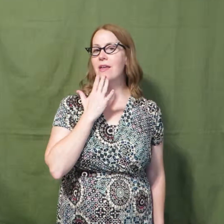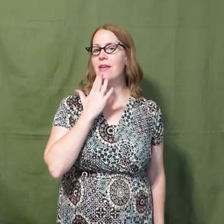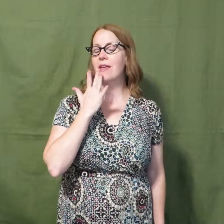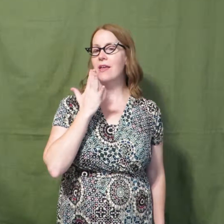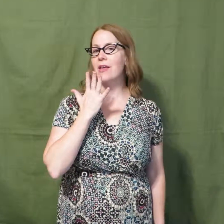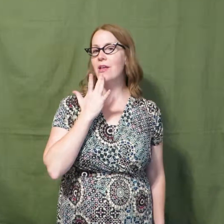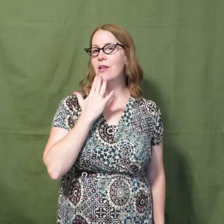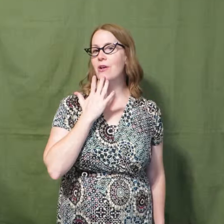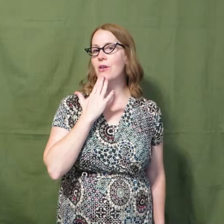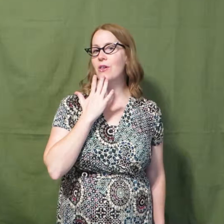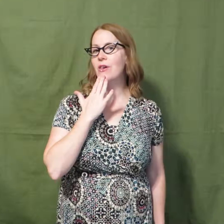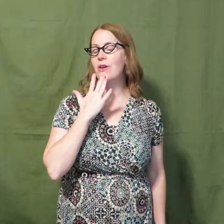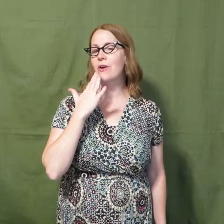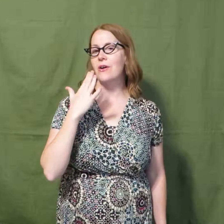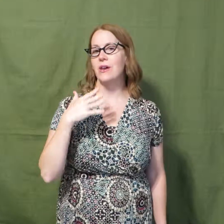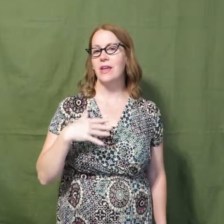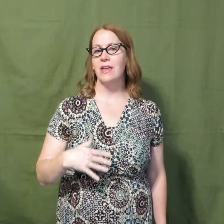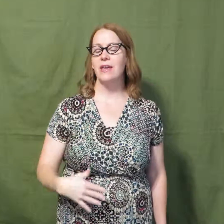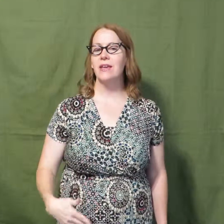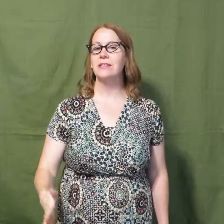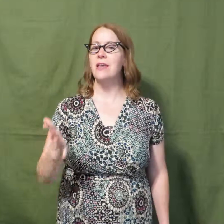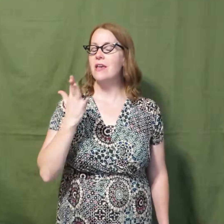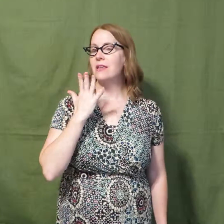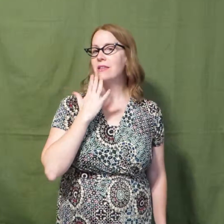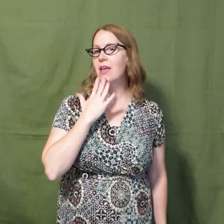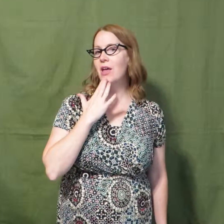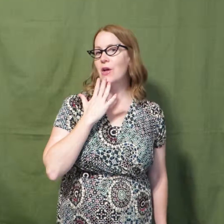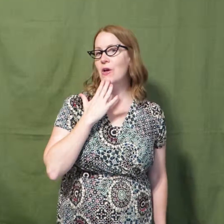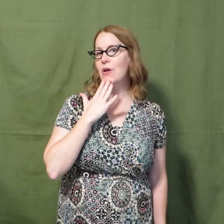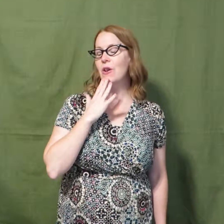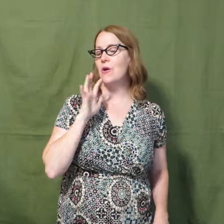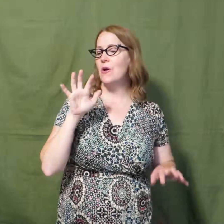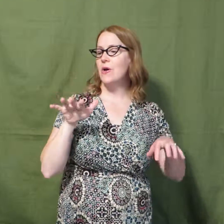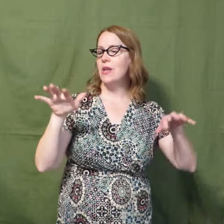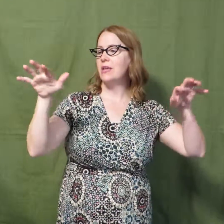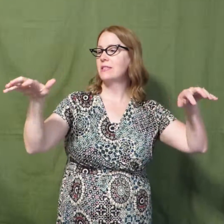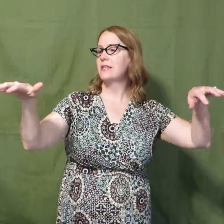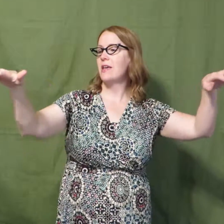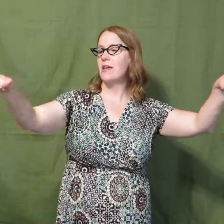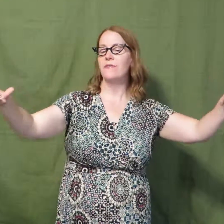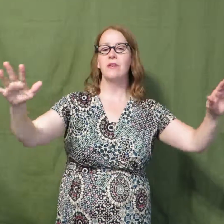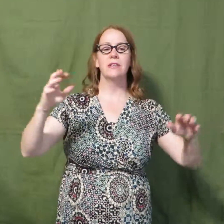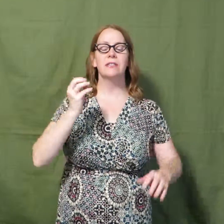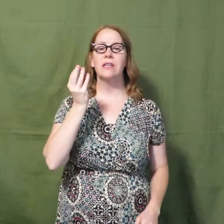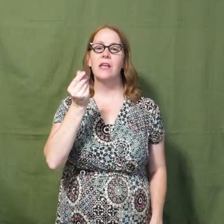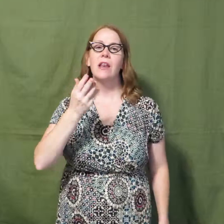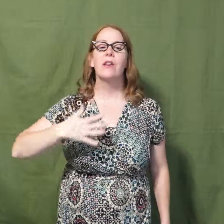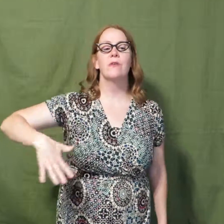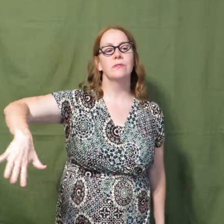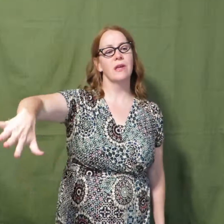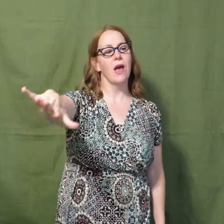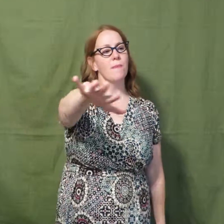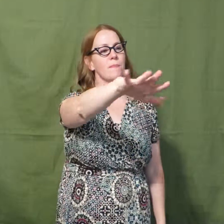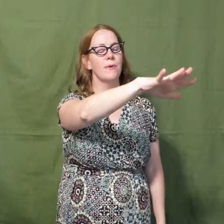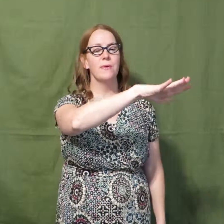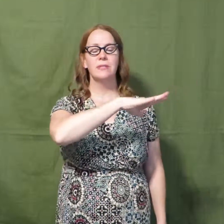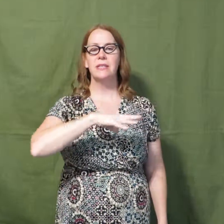De colores, de colores, se visten los campos